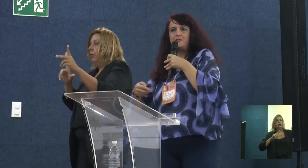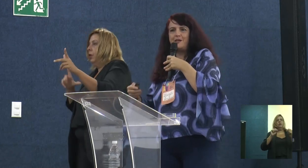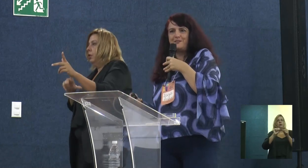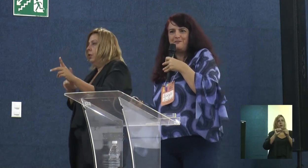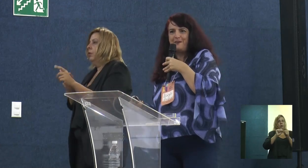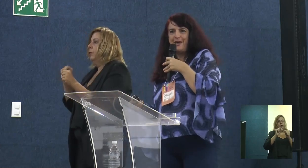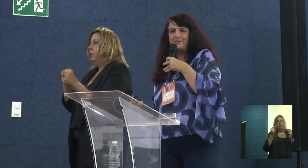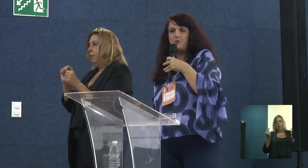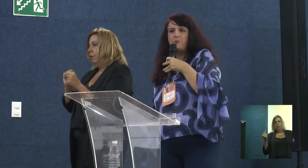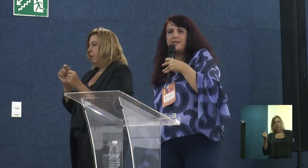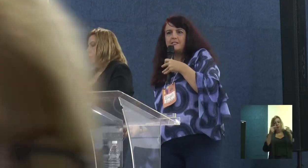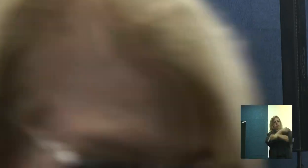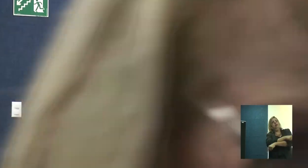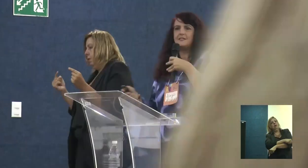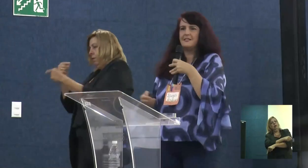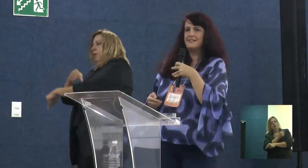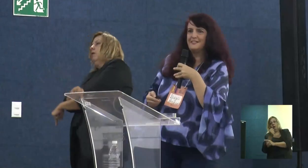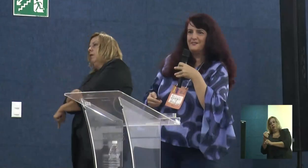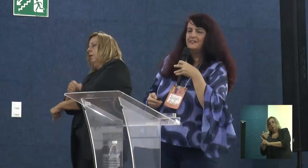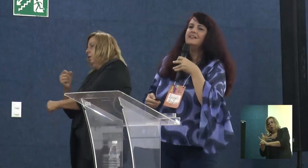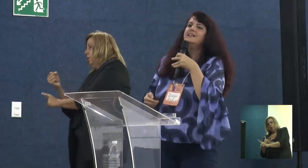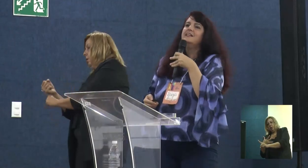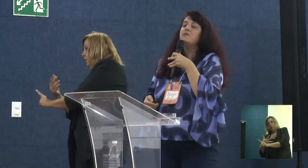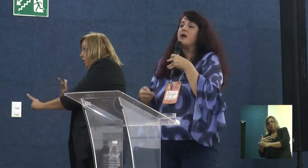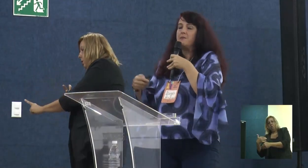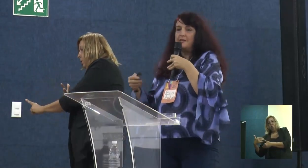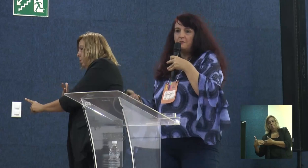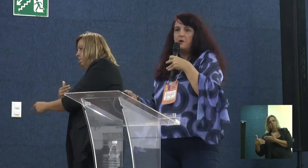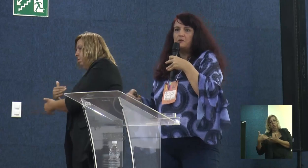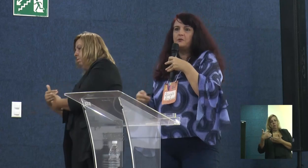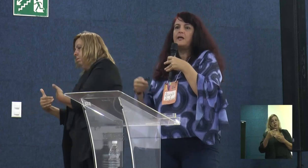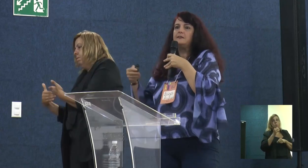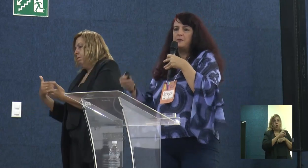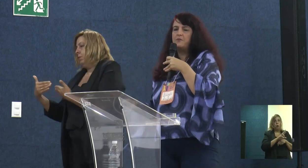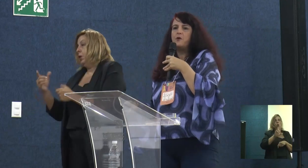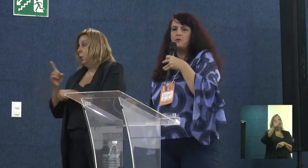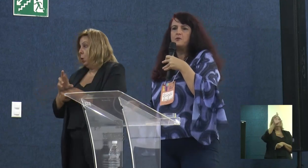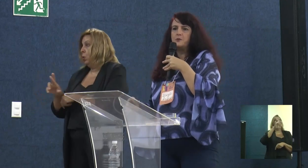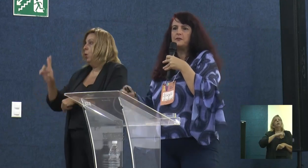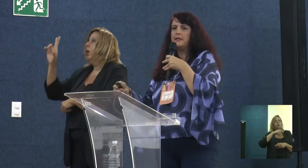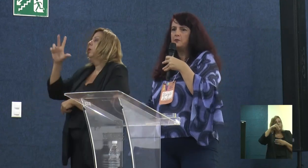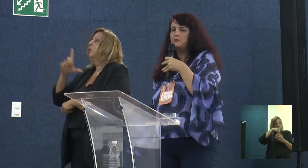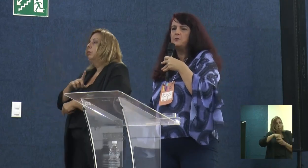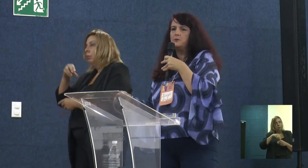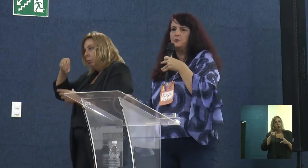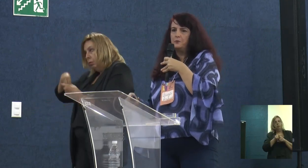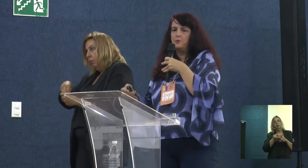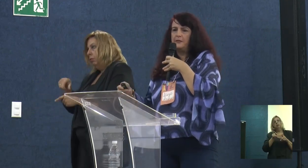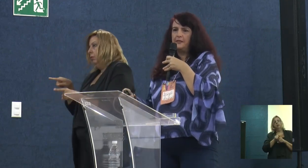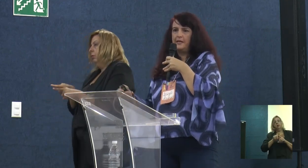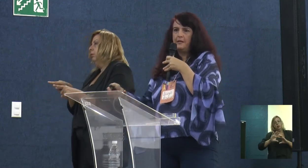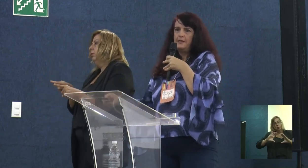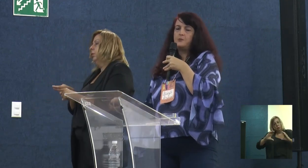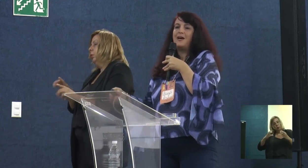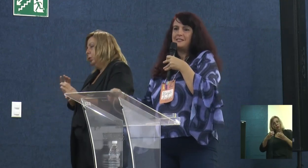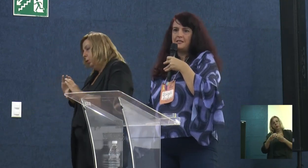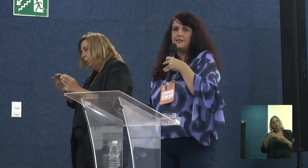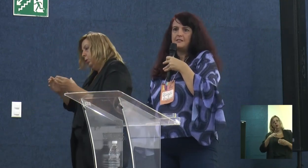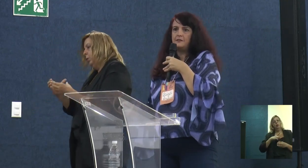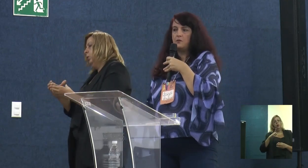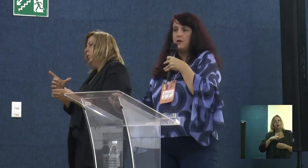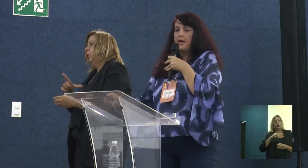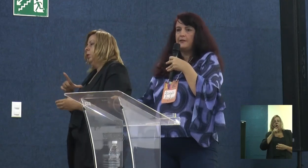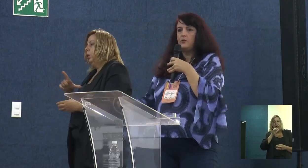eu fiz um processo inverso. Eu comecei da extensão. O meu doutorado também foi construído dentro do comitê de